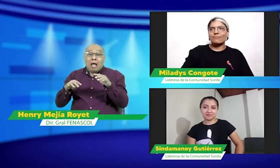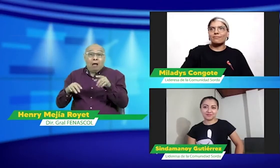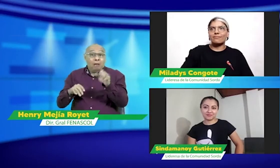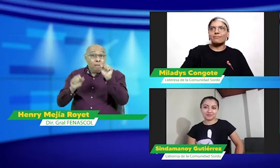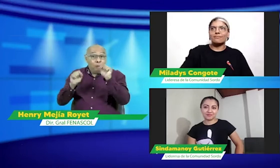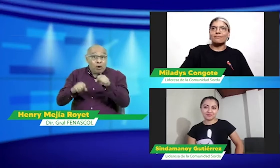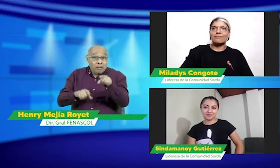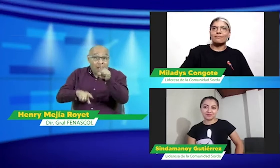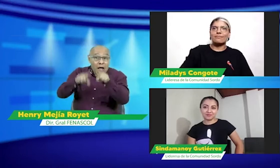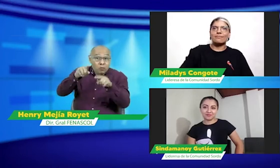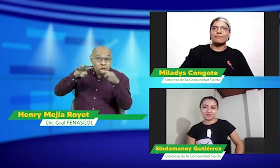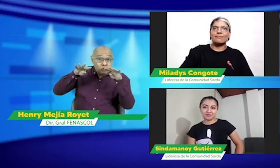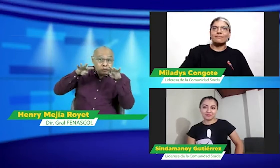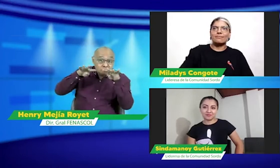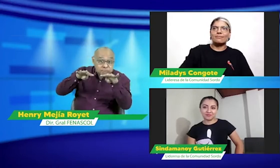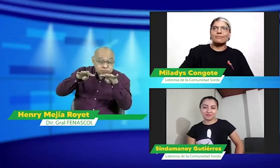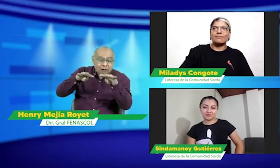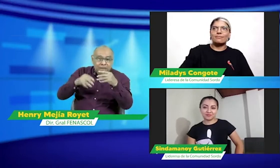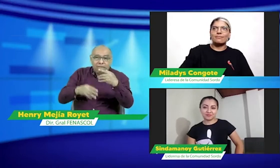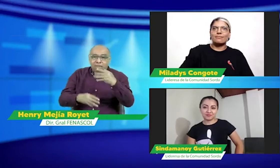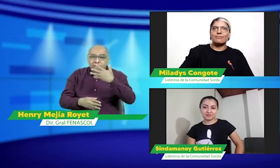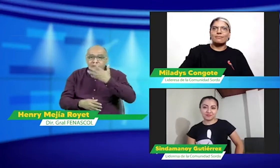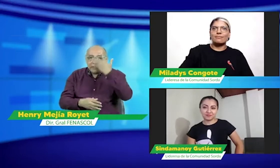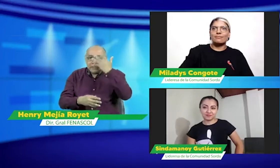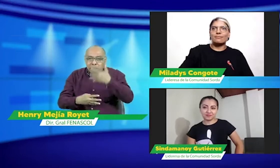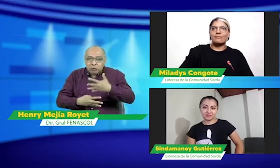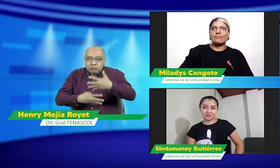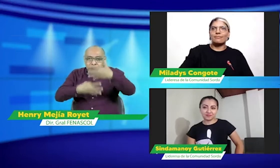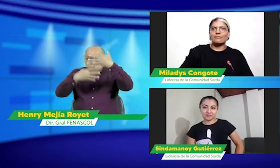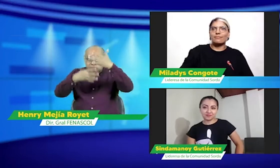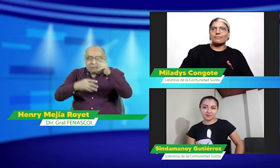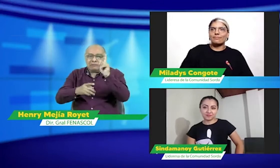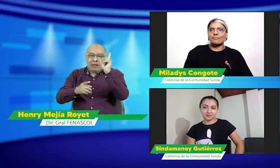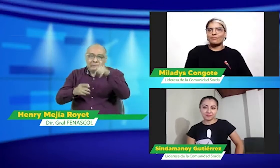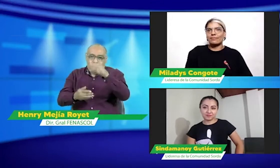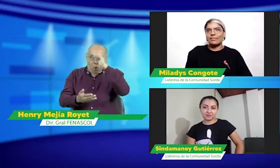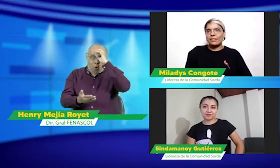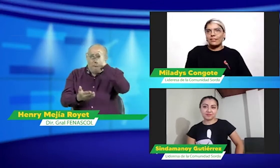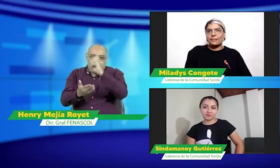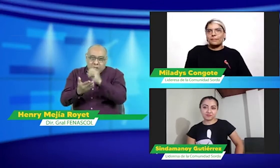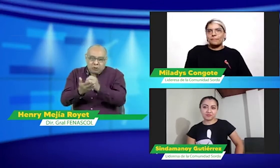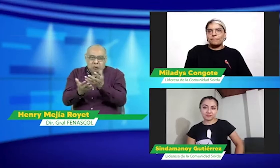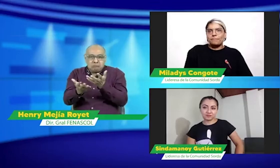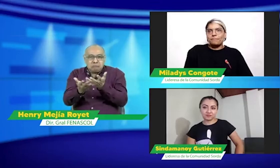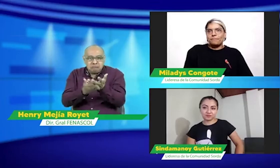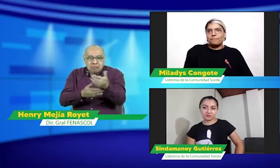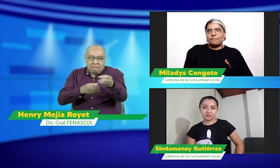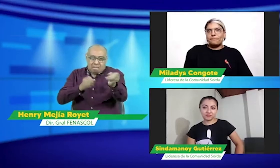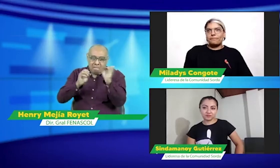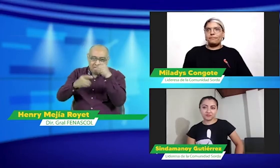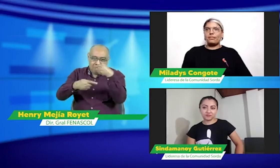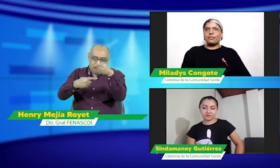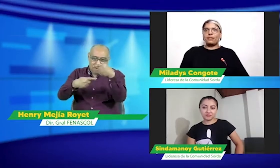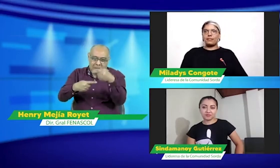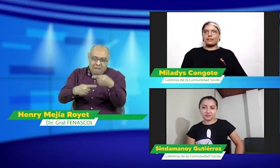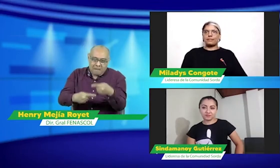están viéndonos a través de nuestra web de Fenasco Digital. En los comentarios de Facebook Live pueden